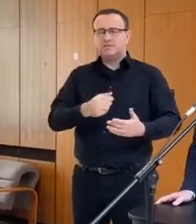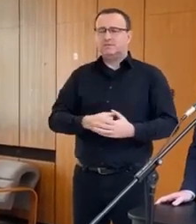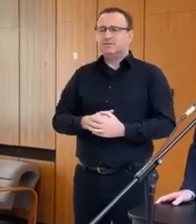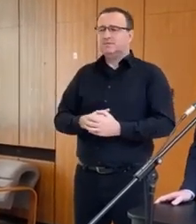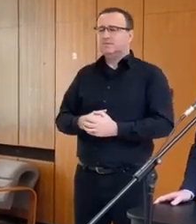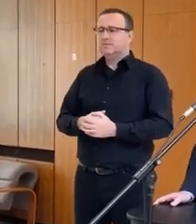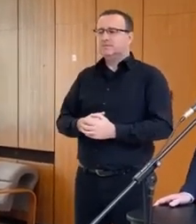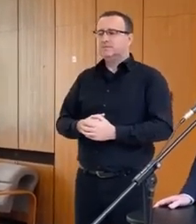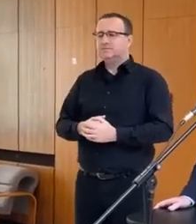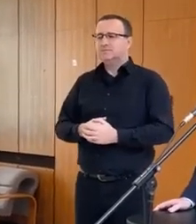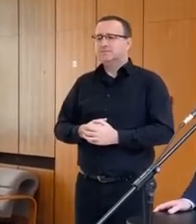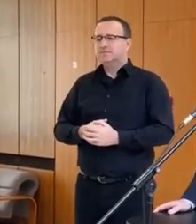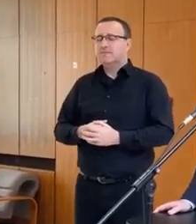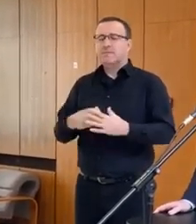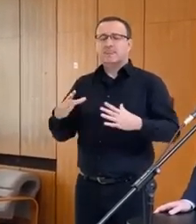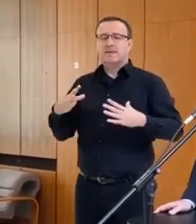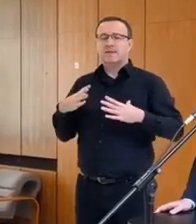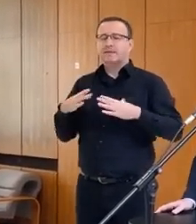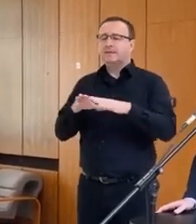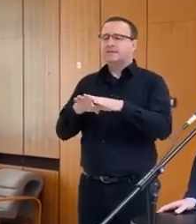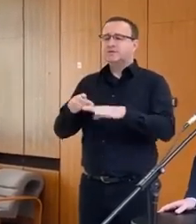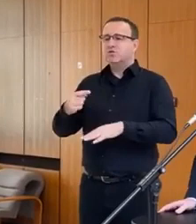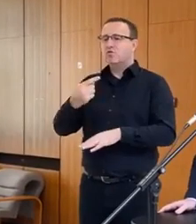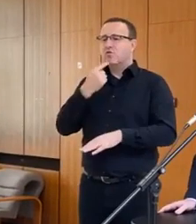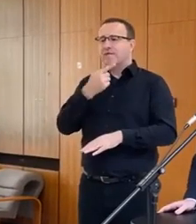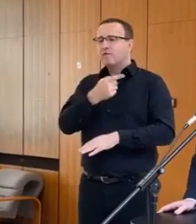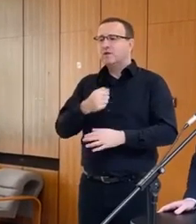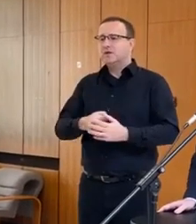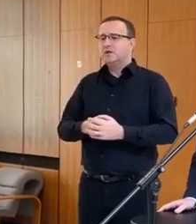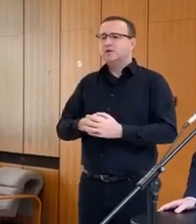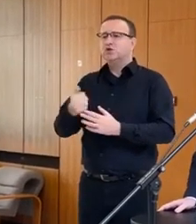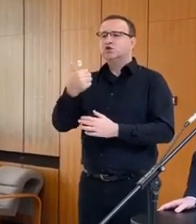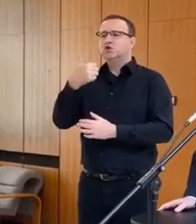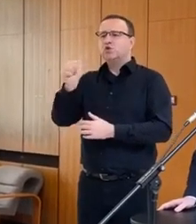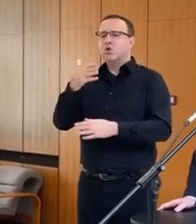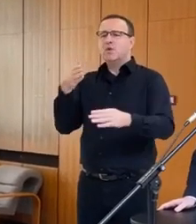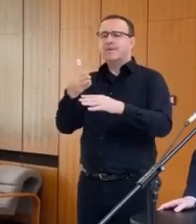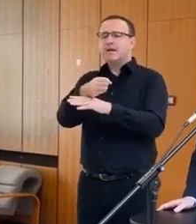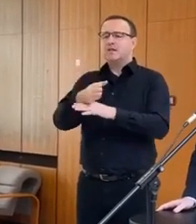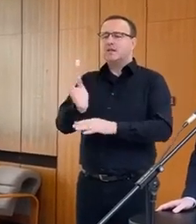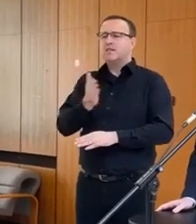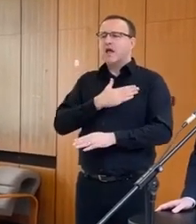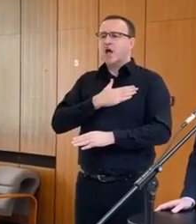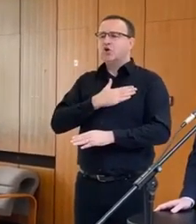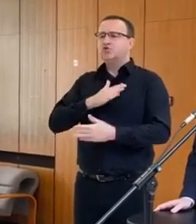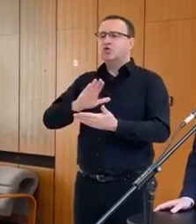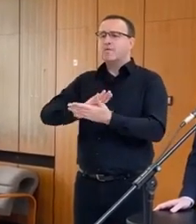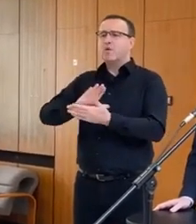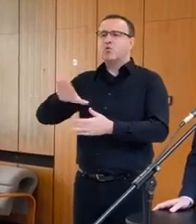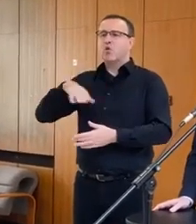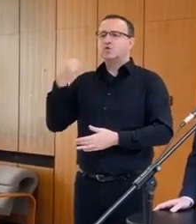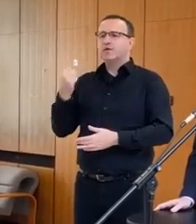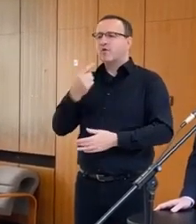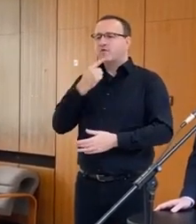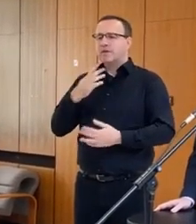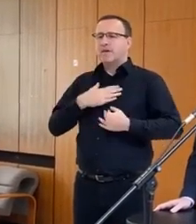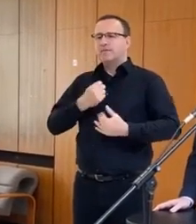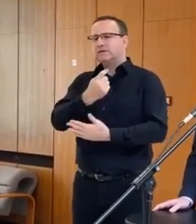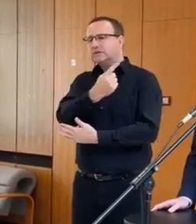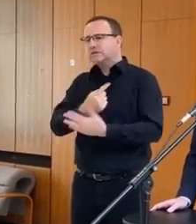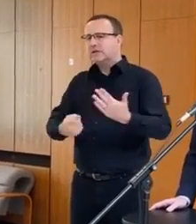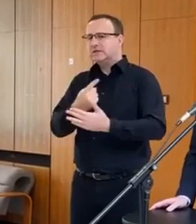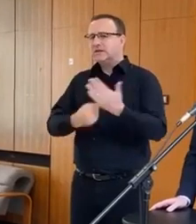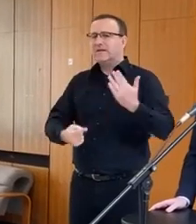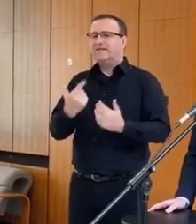Markyza, pani Terkova. Markyza, paní minister, môžete, že predvážne to sú 500 miliónov, naši polnúspodári však jaže majú 200 miliónov na výpadku,